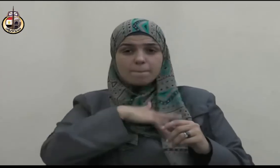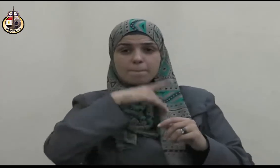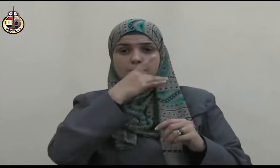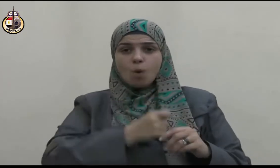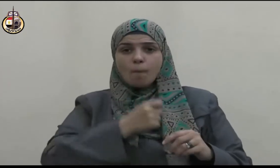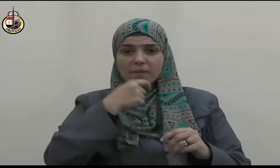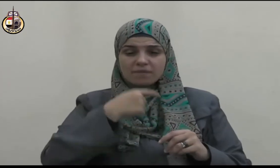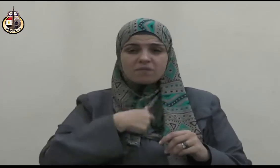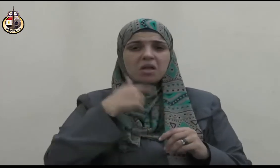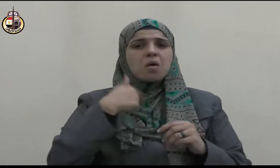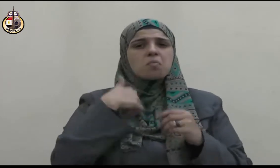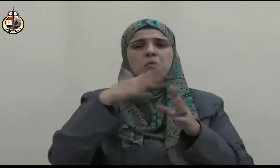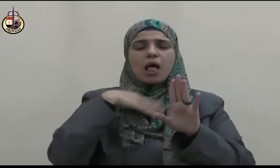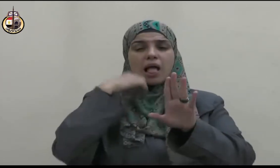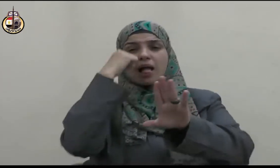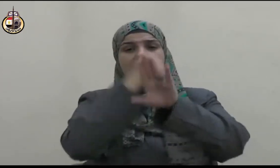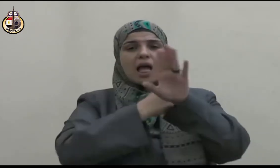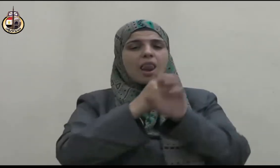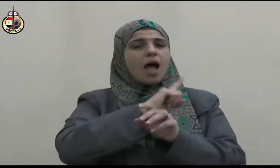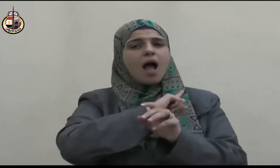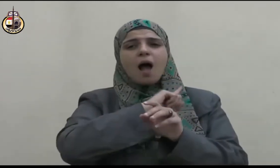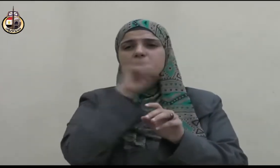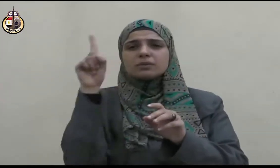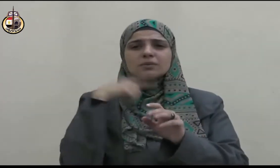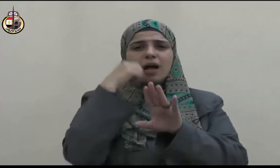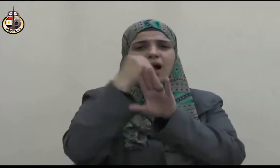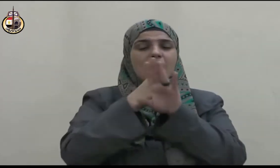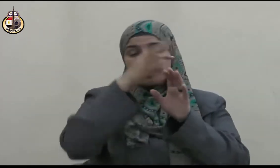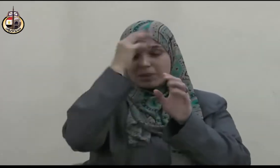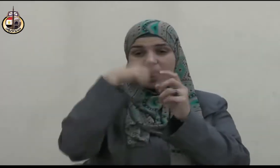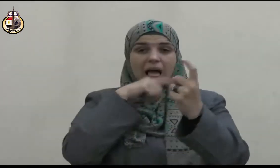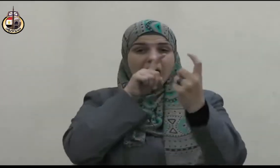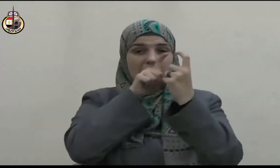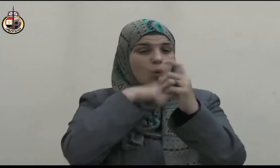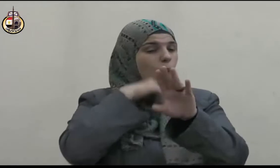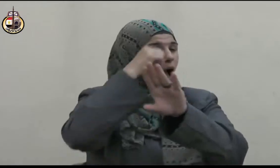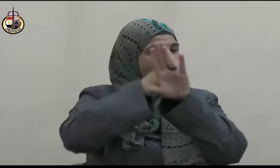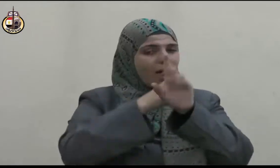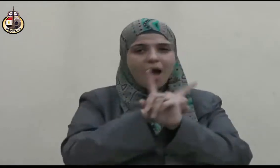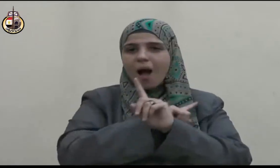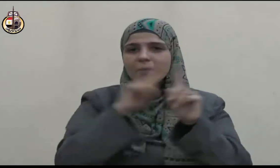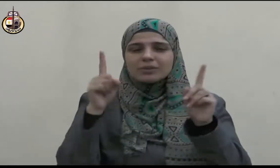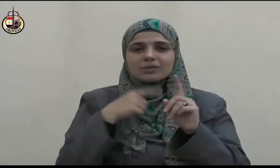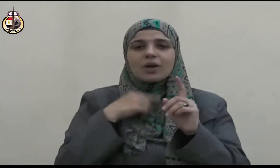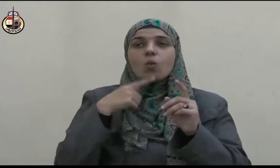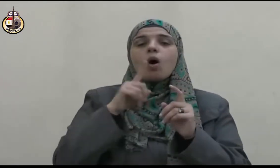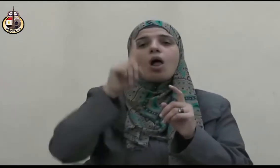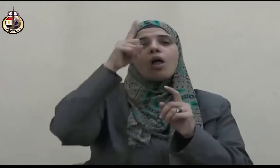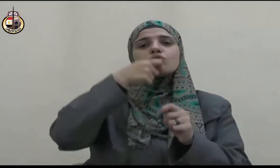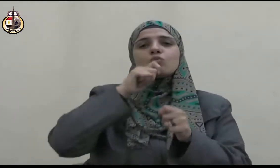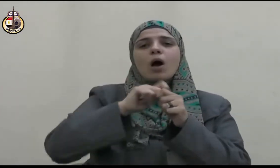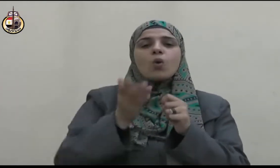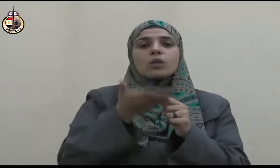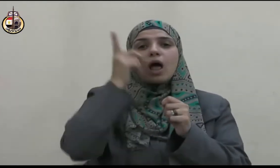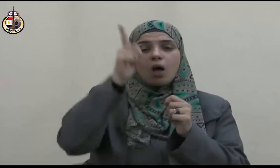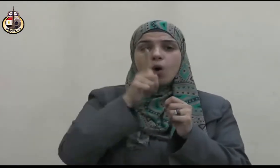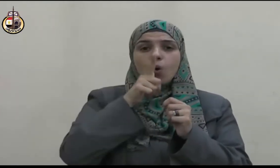وفاؤه صلى الله عليه وسلم فقد كان رسول الله صلى الله